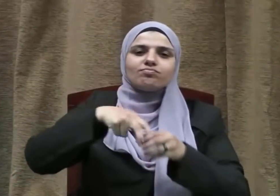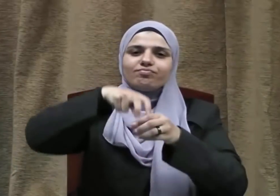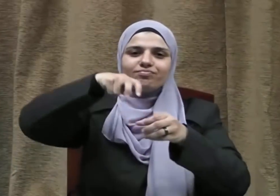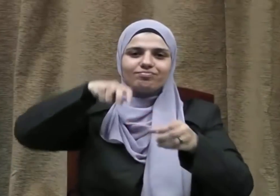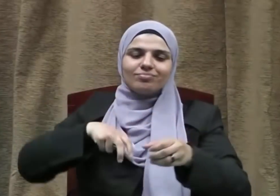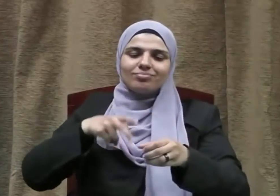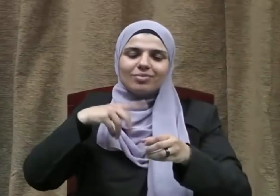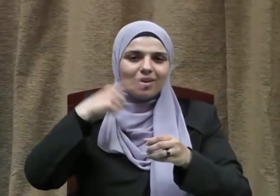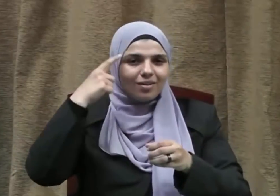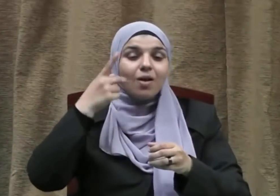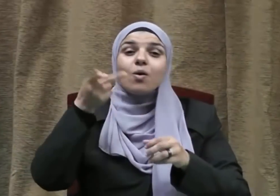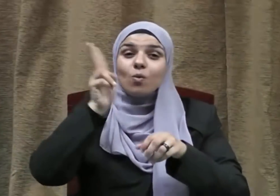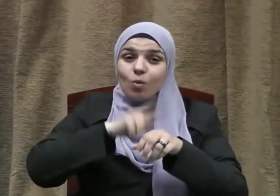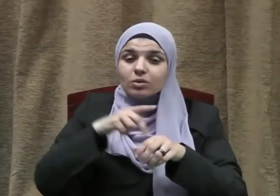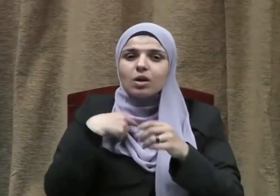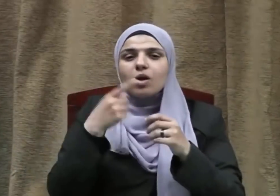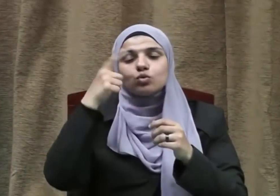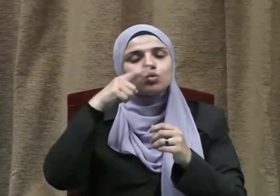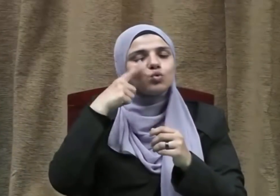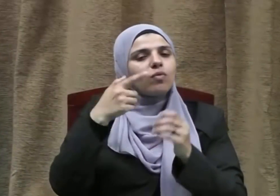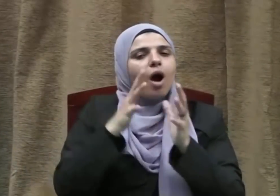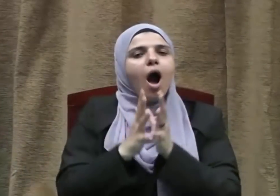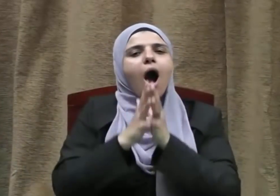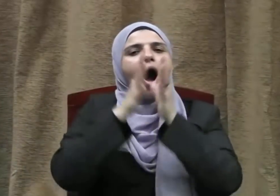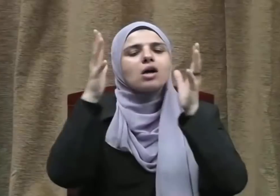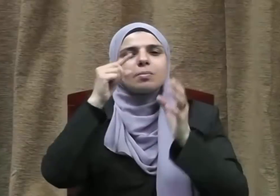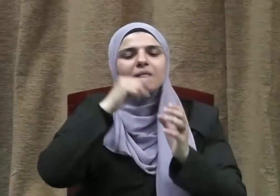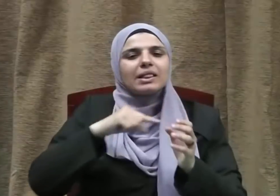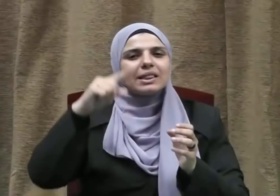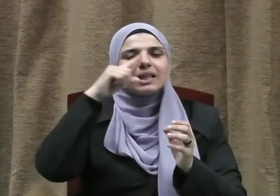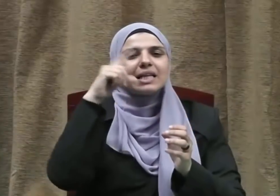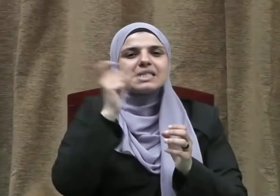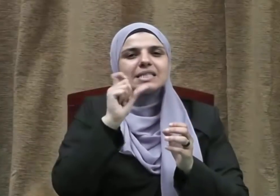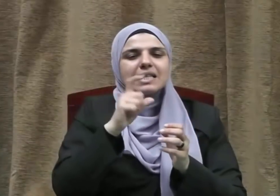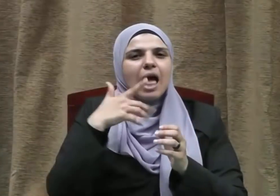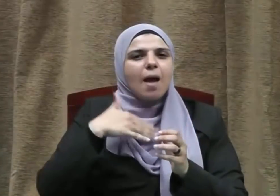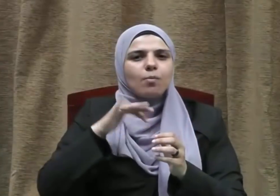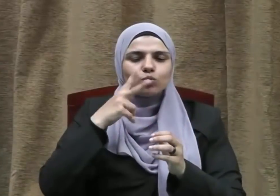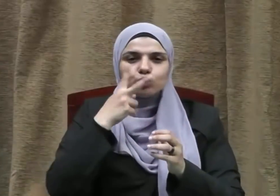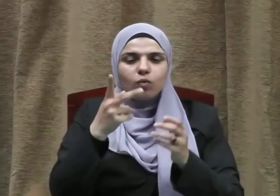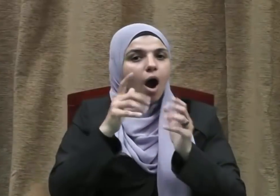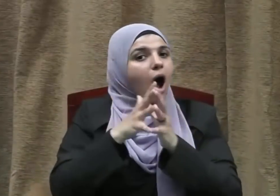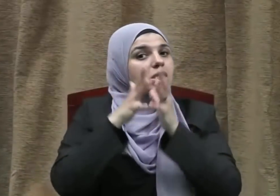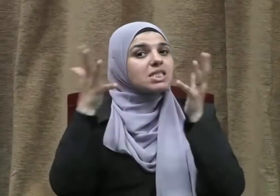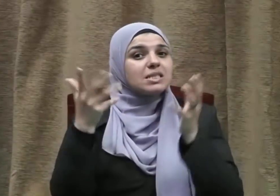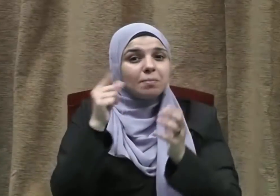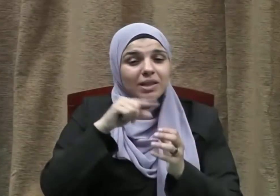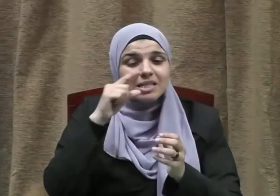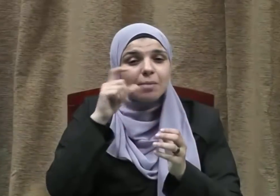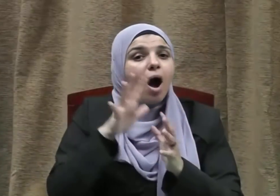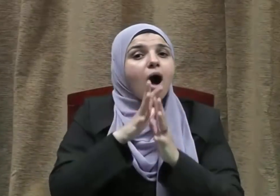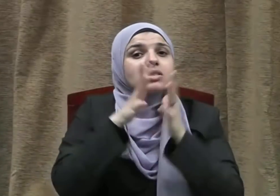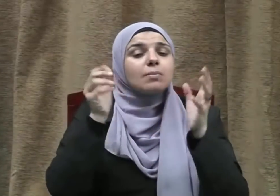رضي الله عنه بل وتظهر عظمة الإسلام وتتجلى في أعلى صورها